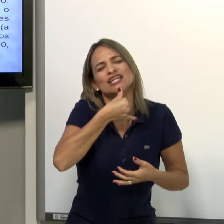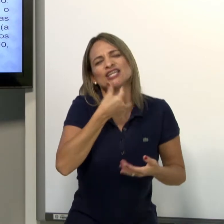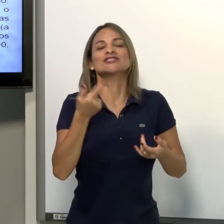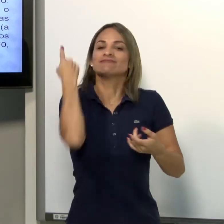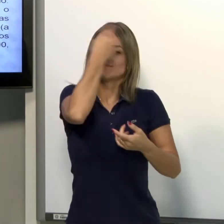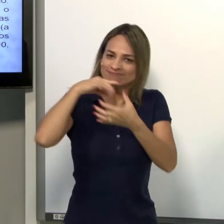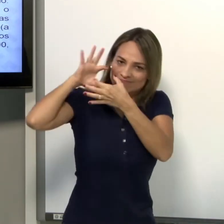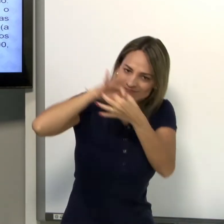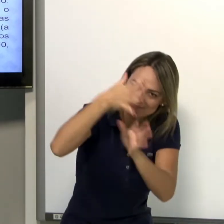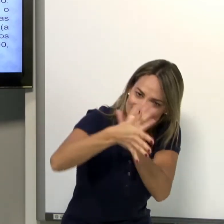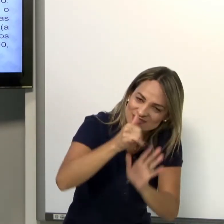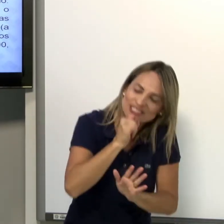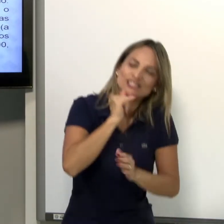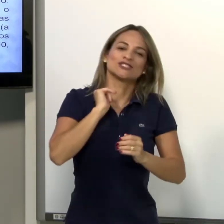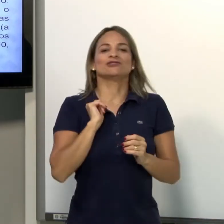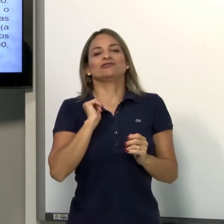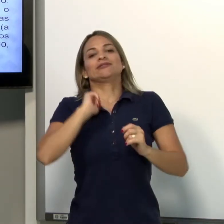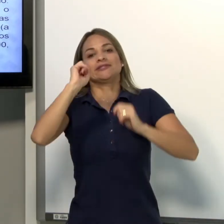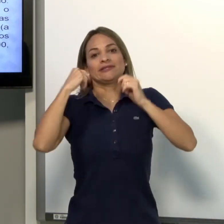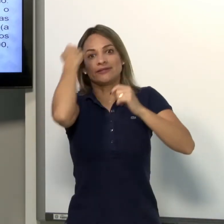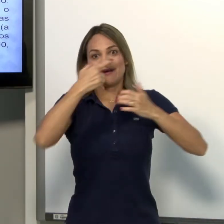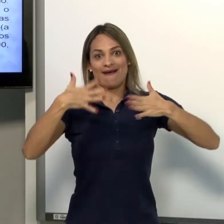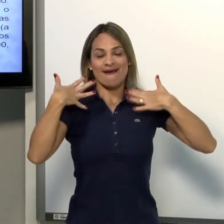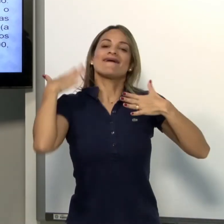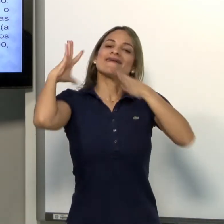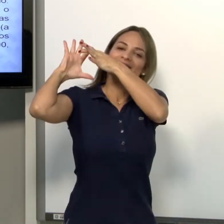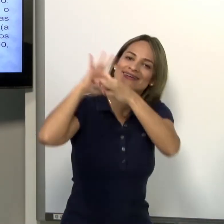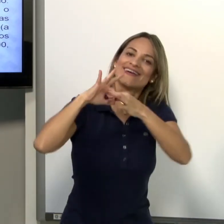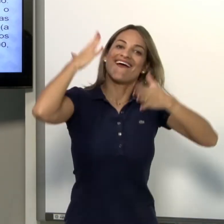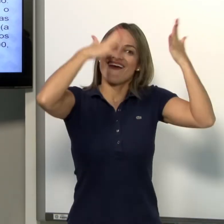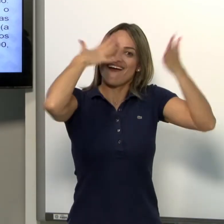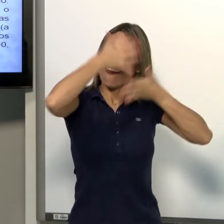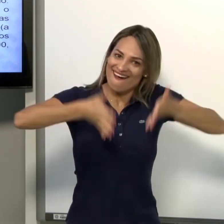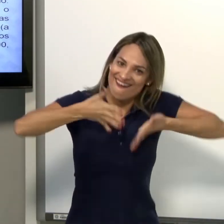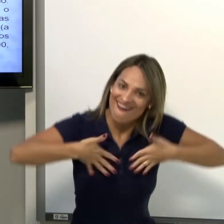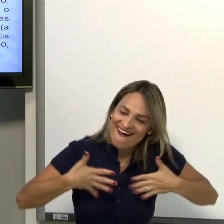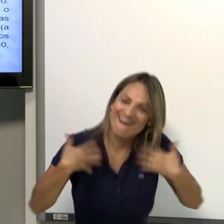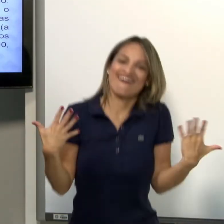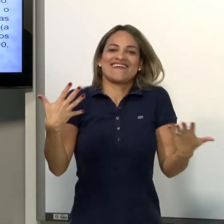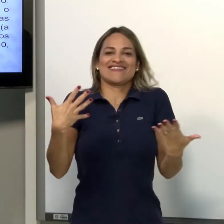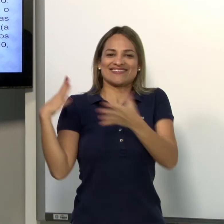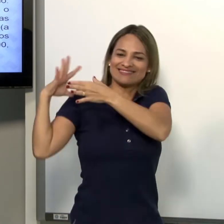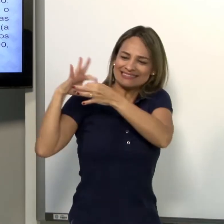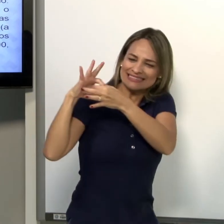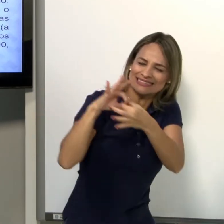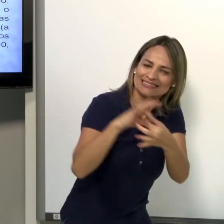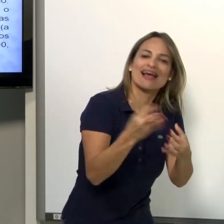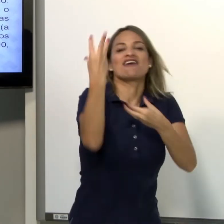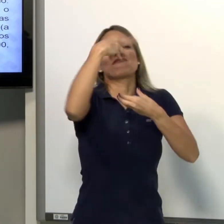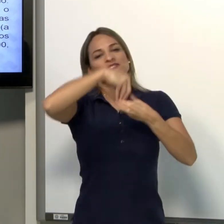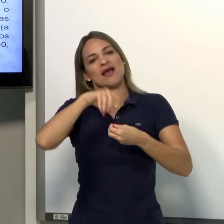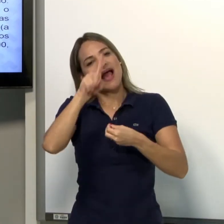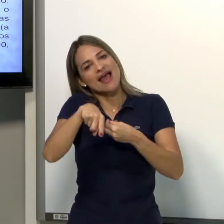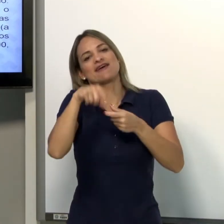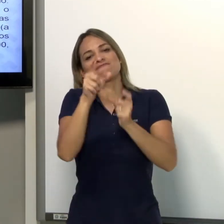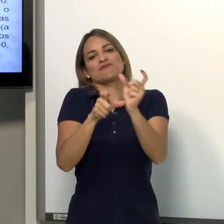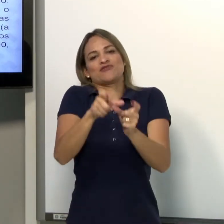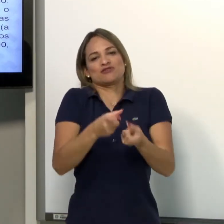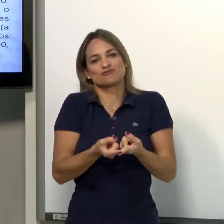a expressão de triste, usar triste. Se é de alegre, usar a expressão de alegre. Então, tudo dentro do contexto. Então, a